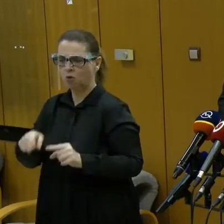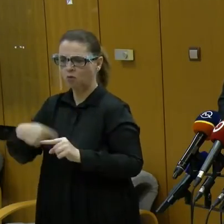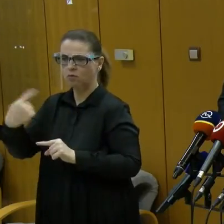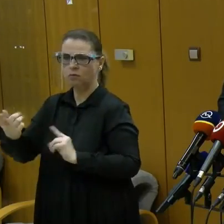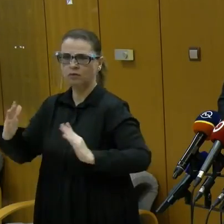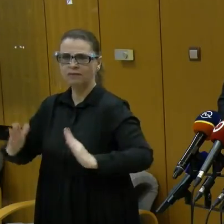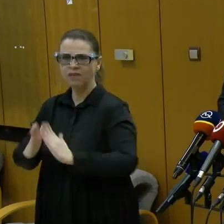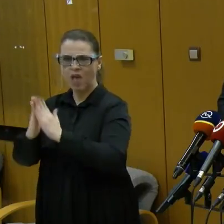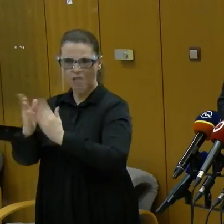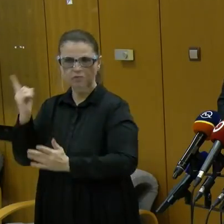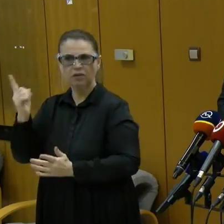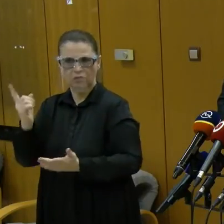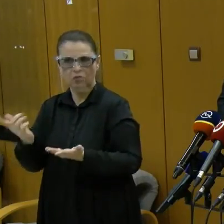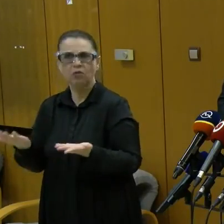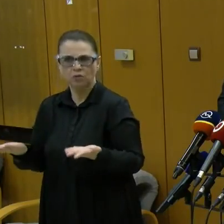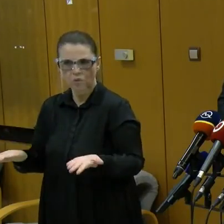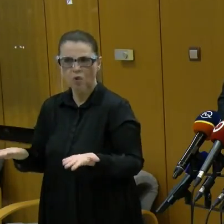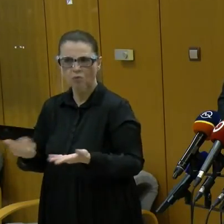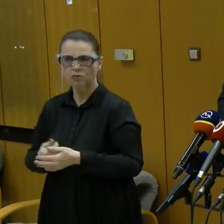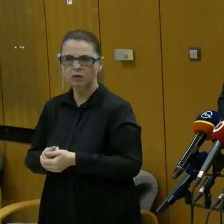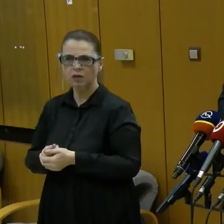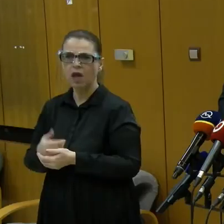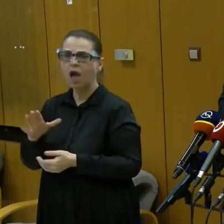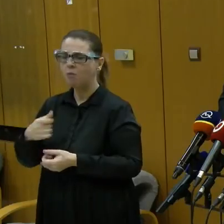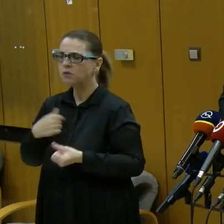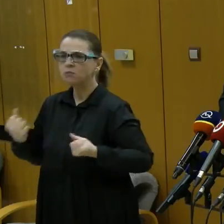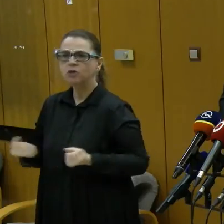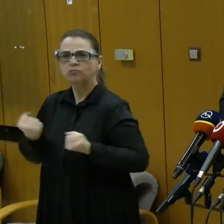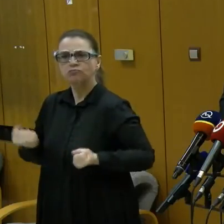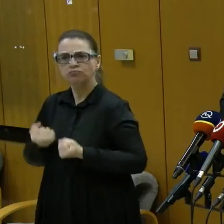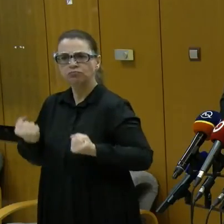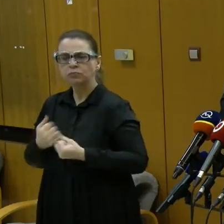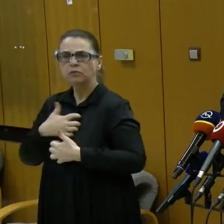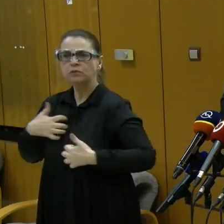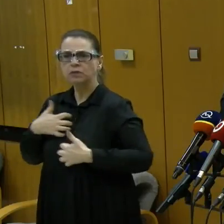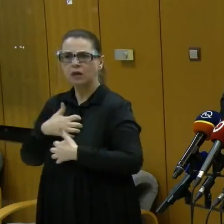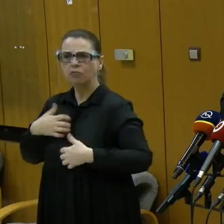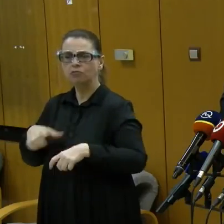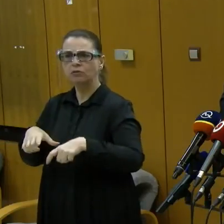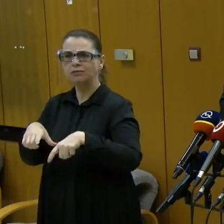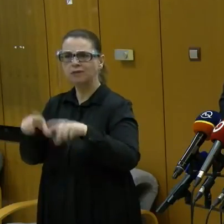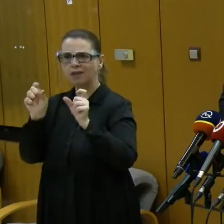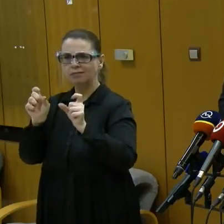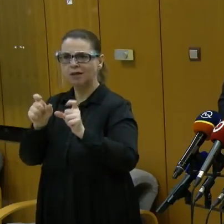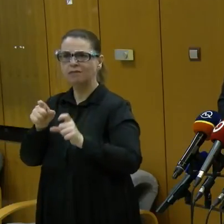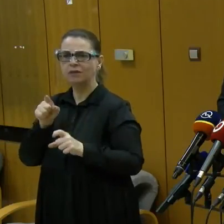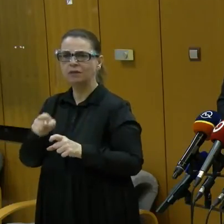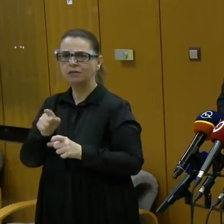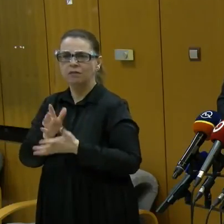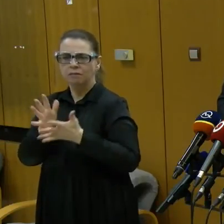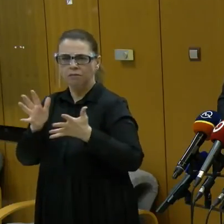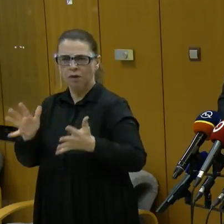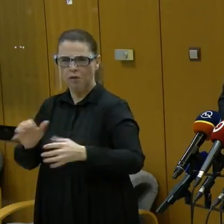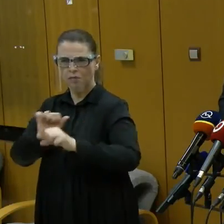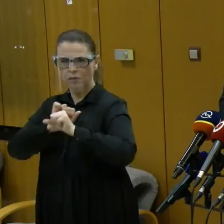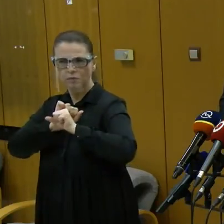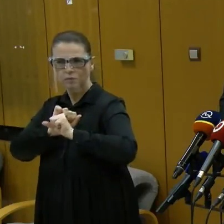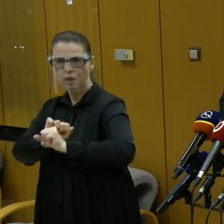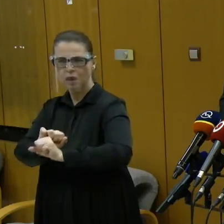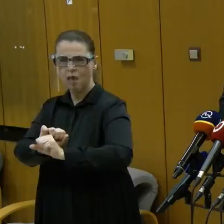sviatkov hrozí a nie len to, aby sme čo najrychlejšie sa snažili zastaviť ten obrovský nápor